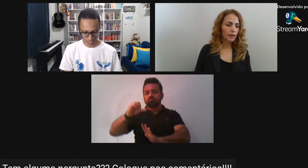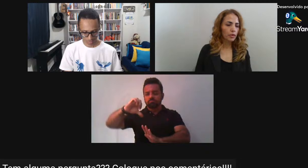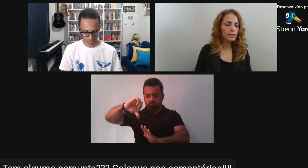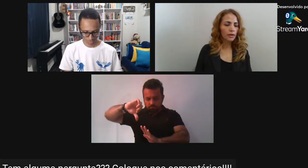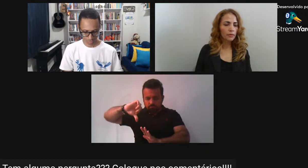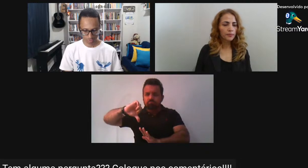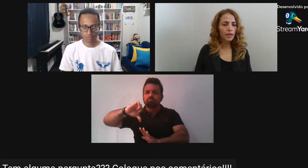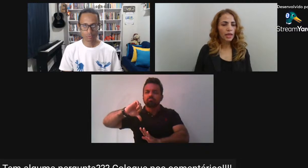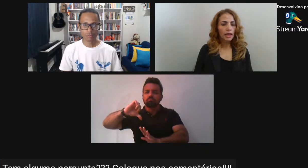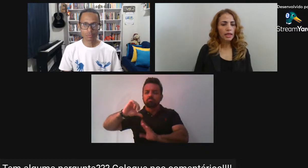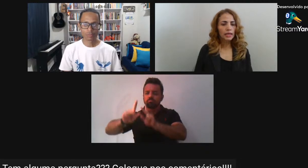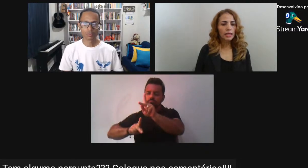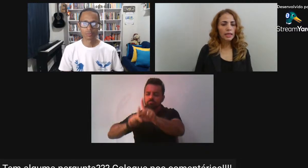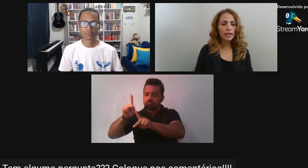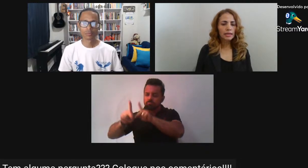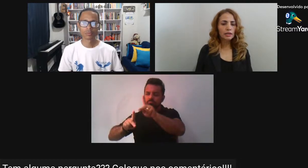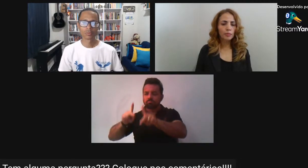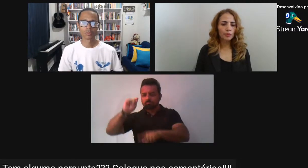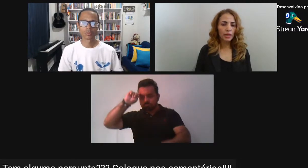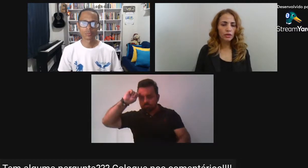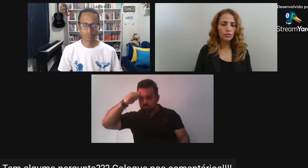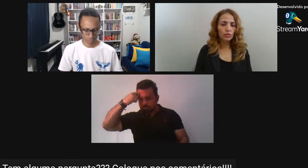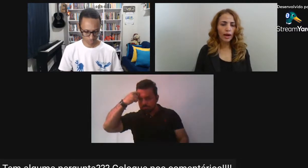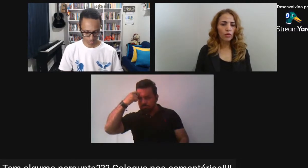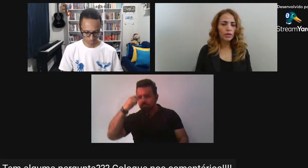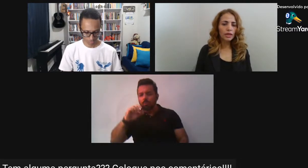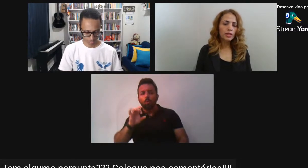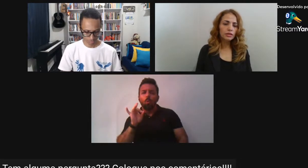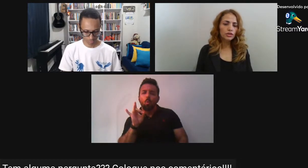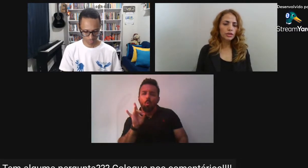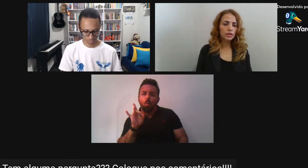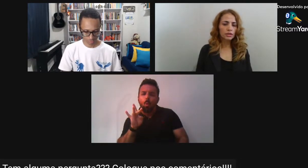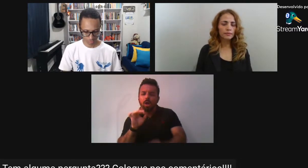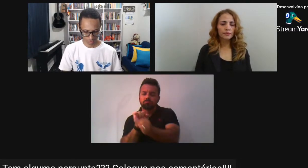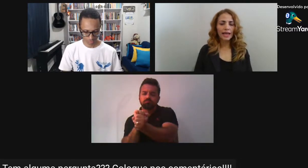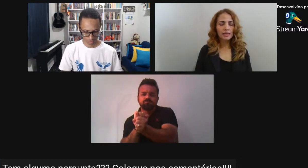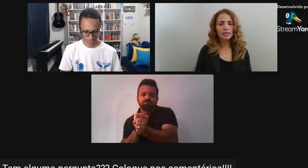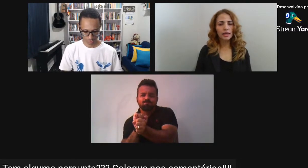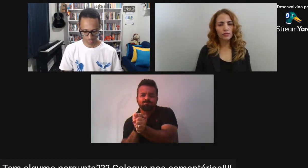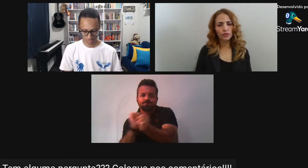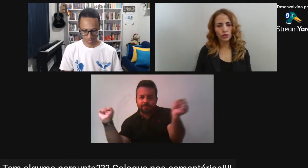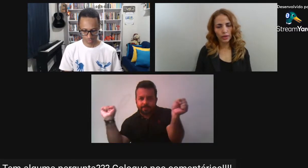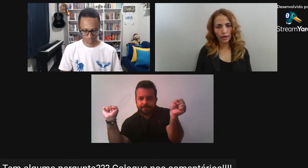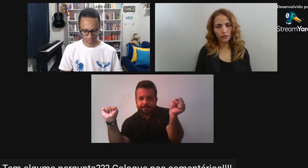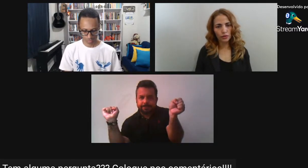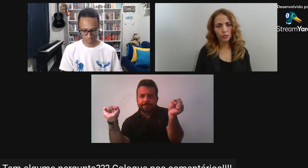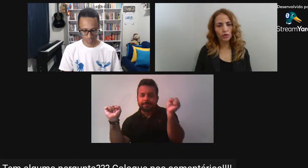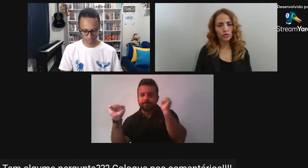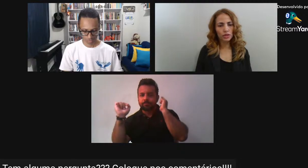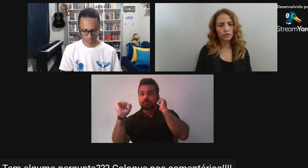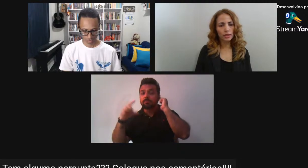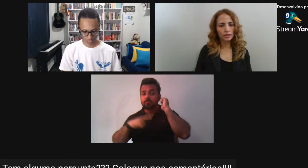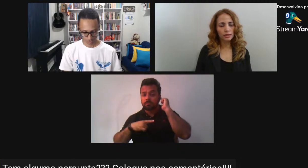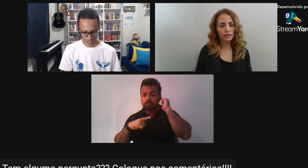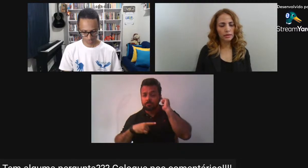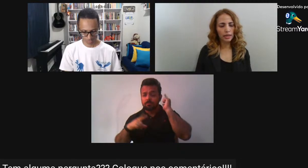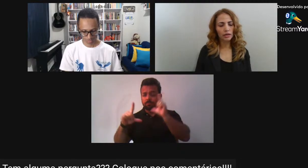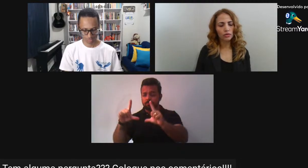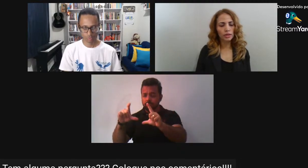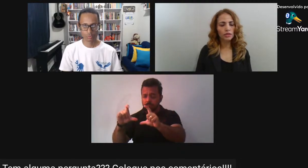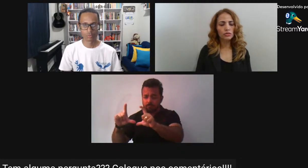abolição E nesse período Há um grande acervo fotográfico Produzido